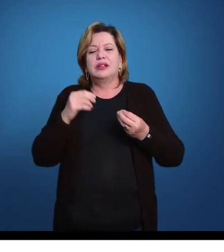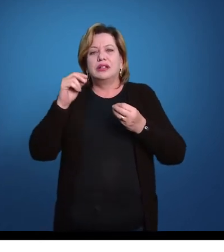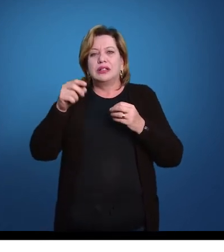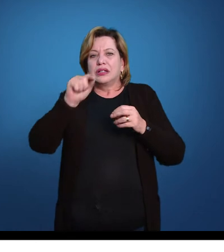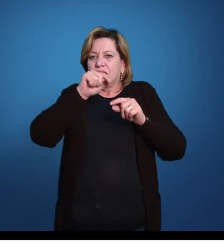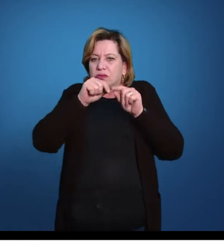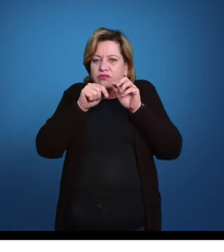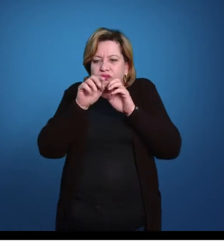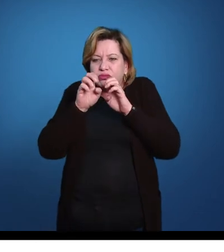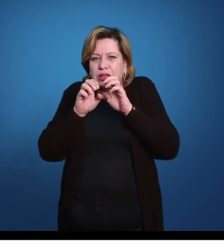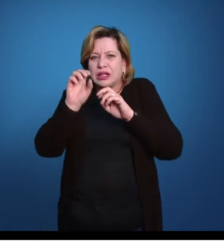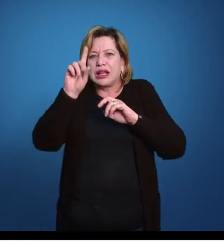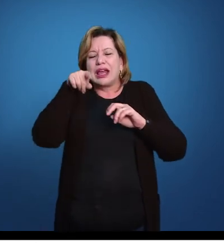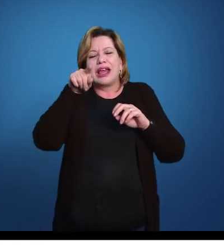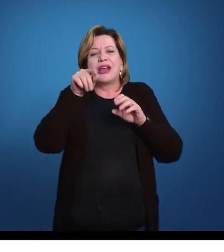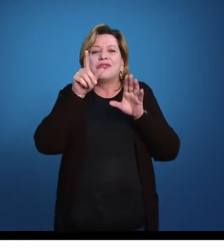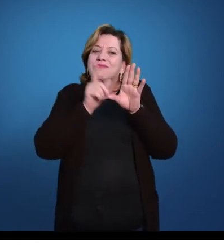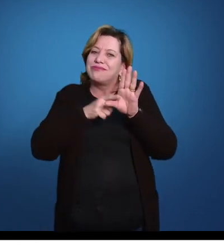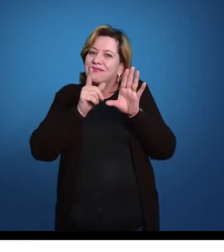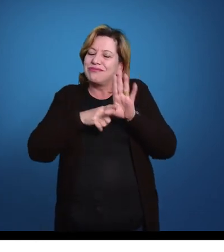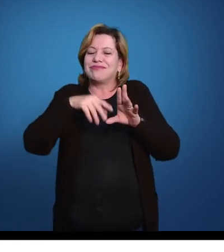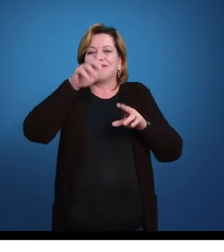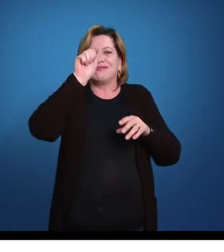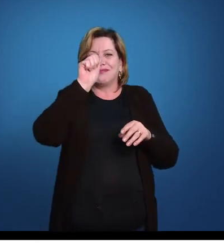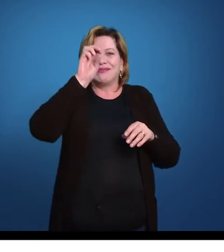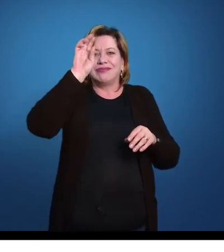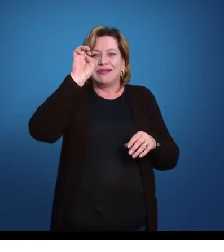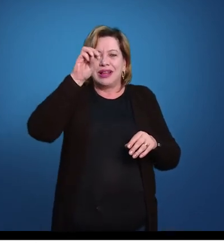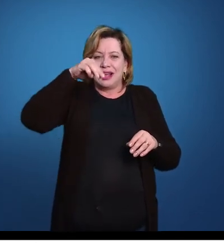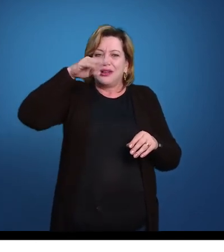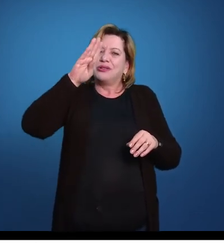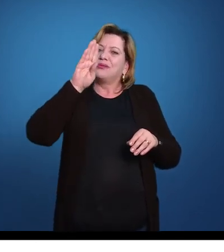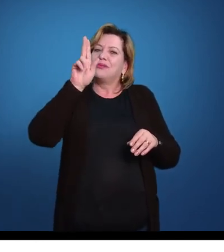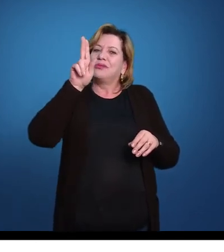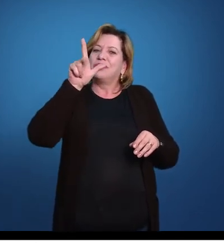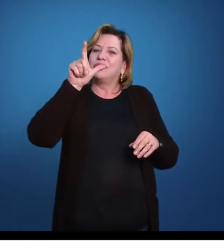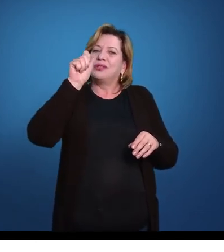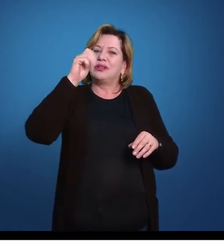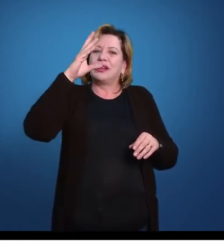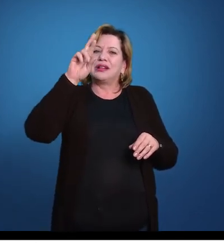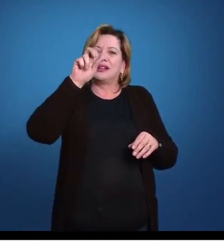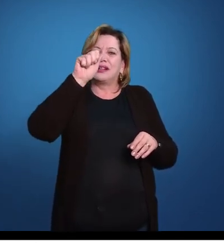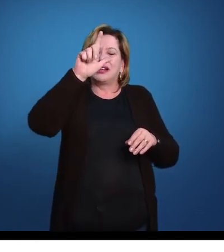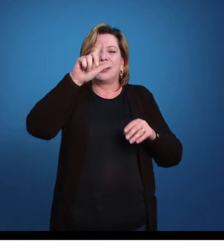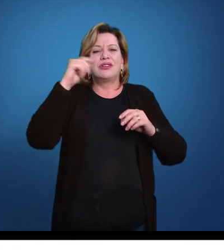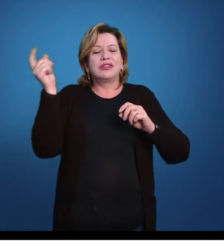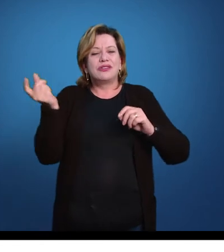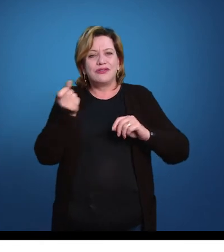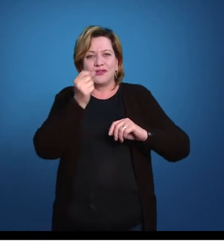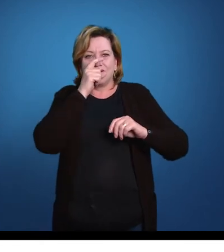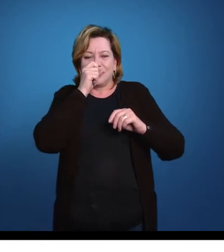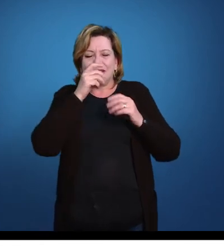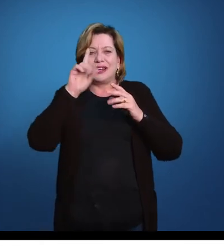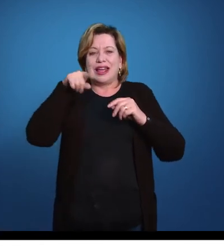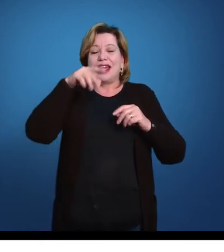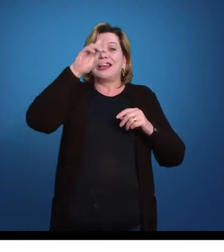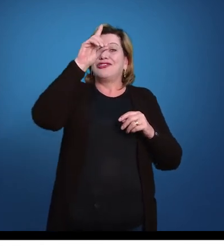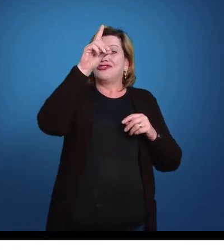estruturinhas são os pés ambulacrais, né, desses animais, ok? Em verde, eu tenho o trato digestivo, então, a boca desse animal está aqui,